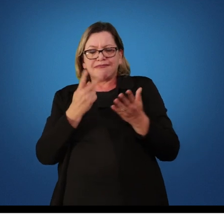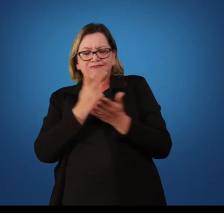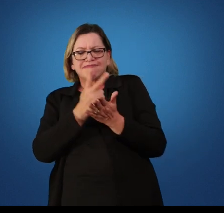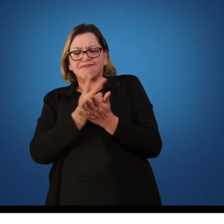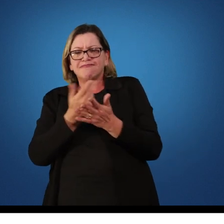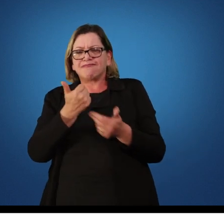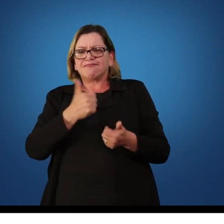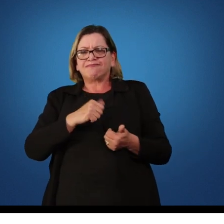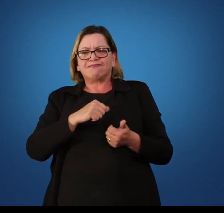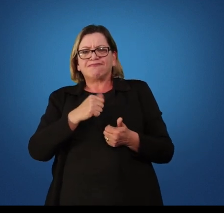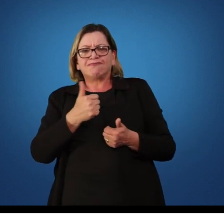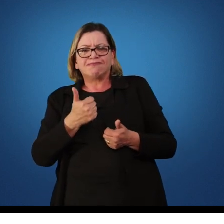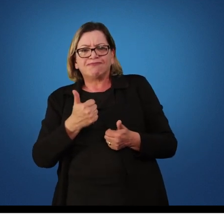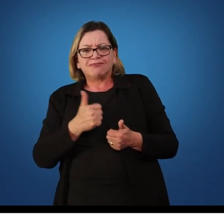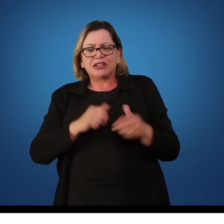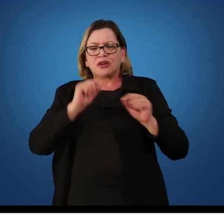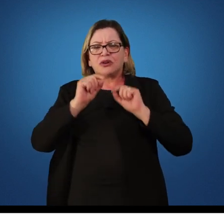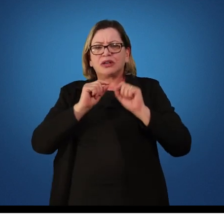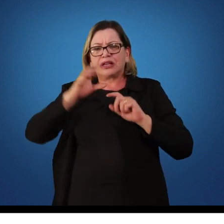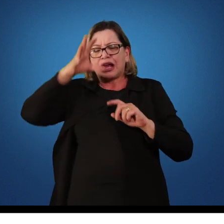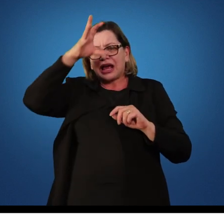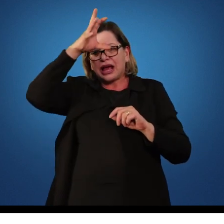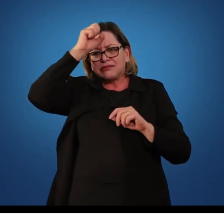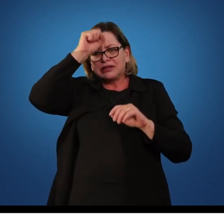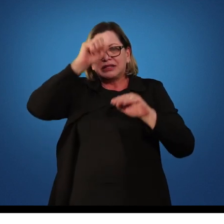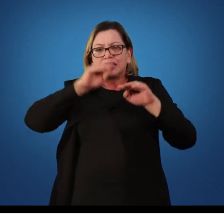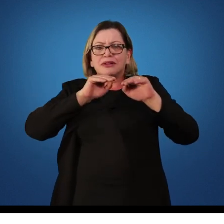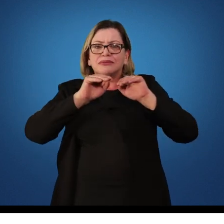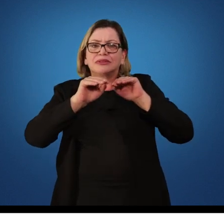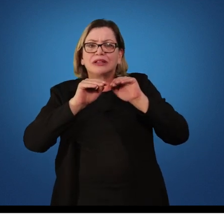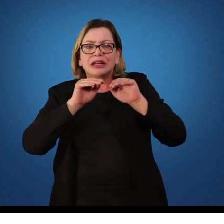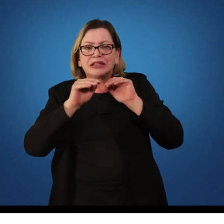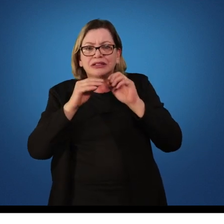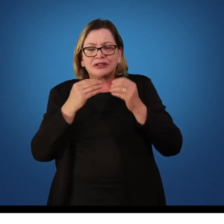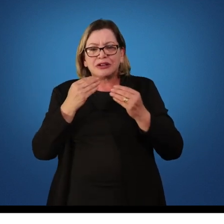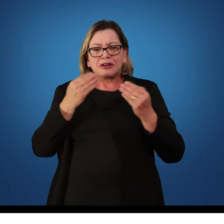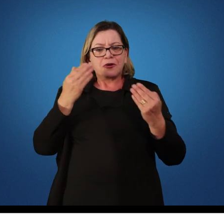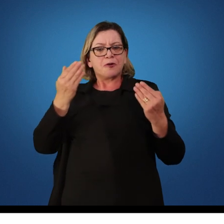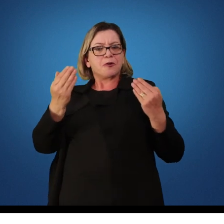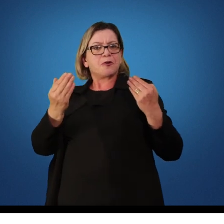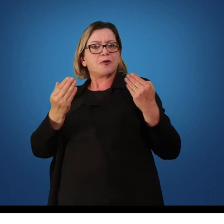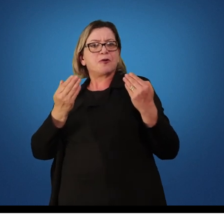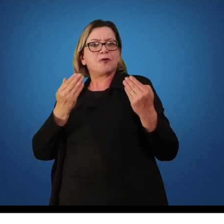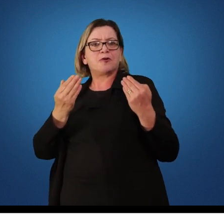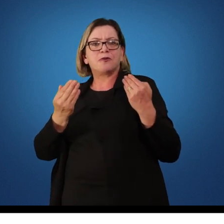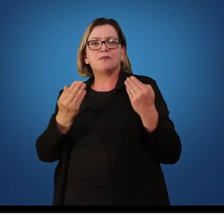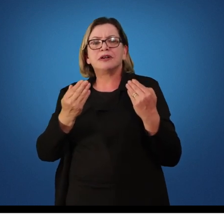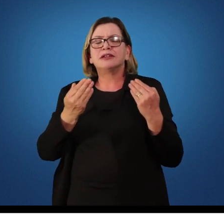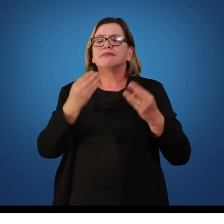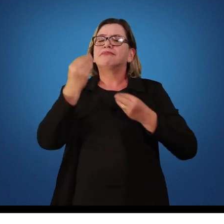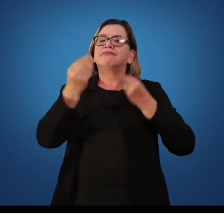a aprendizagem motora por meio dos parâmetros de desempenho motor.